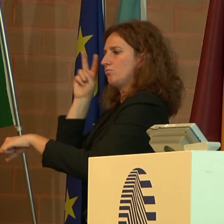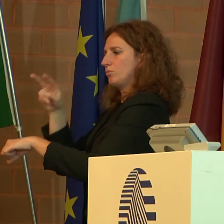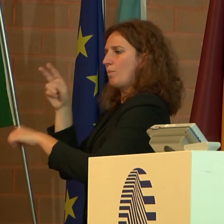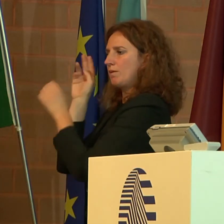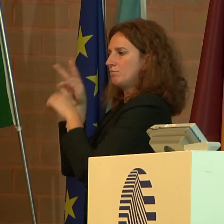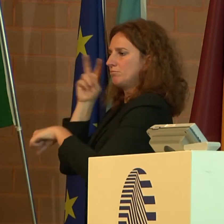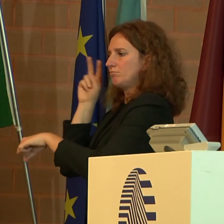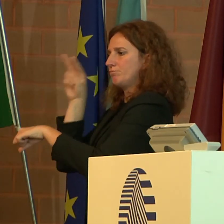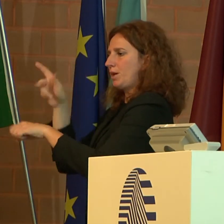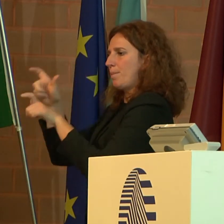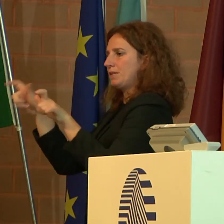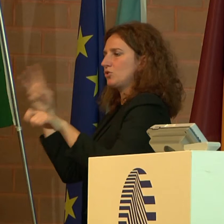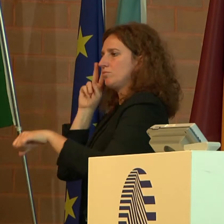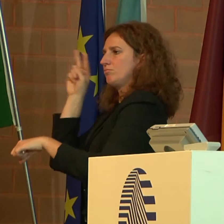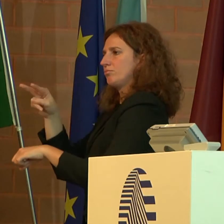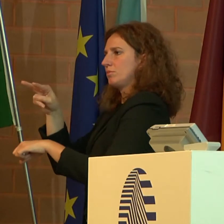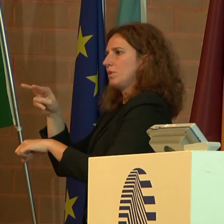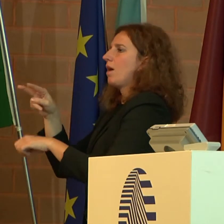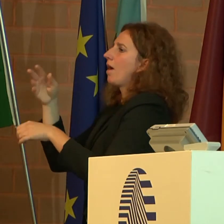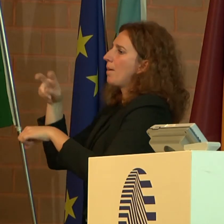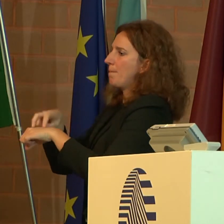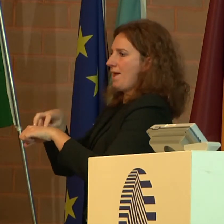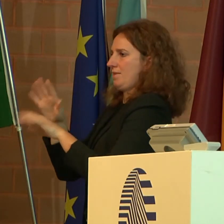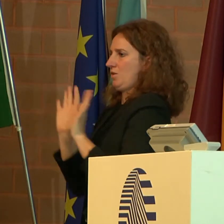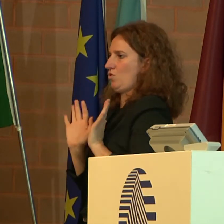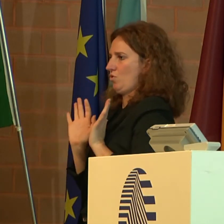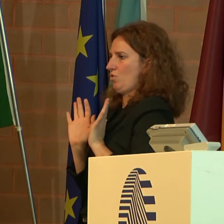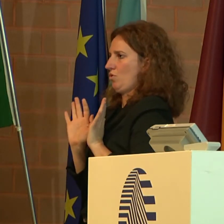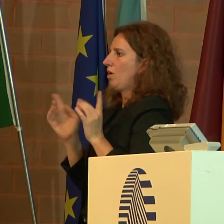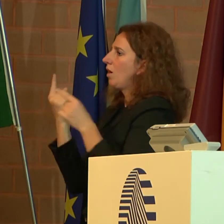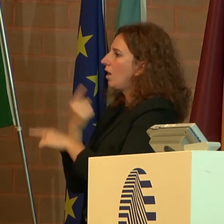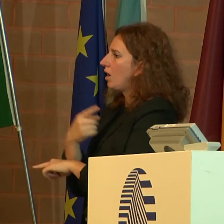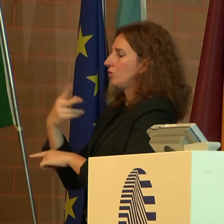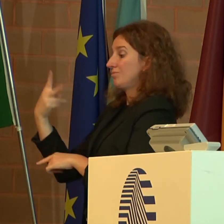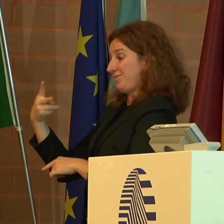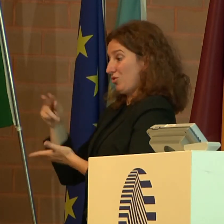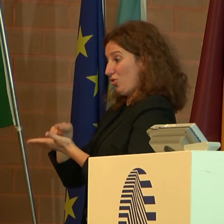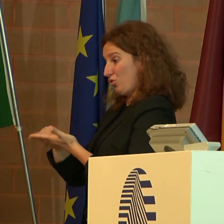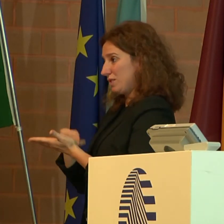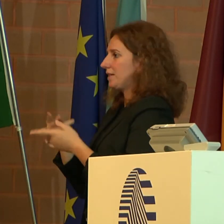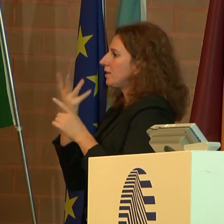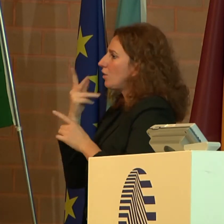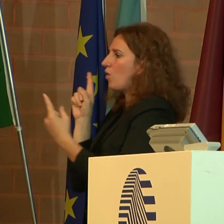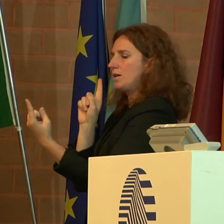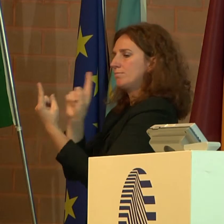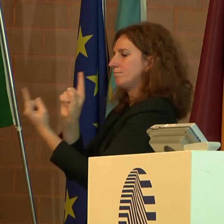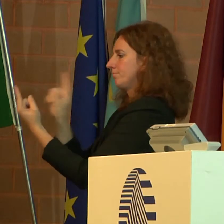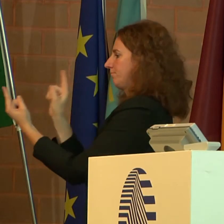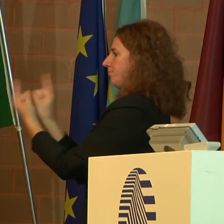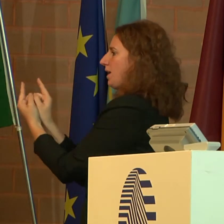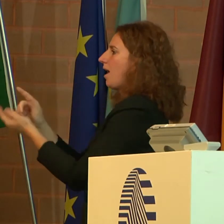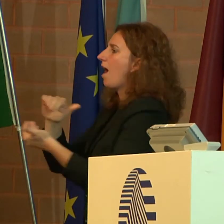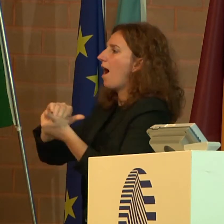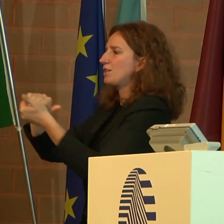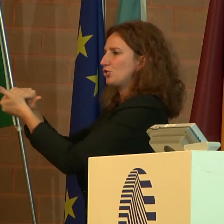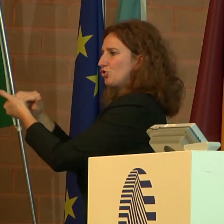Questo è un impegno che il sottosegretario si sente di assumere iniziando un confronto vero con le associazioni e le diverse realtà